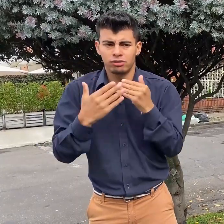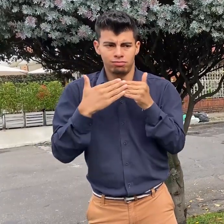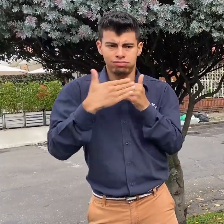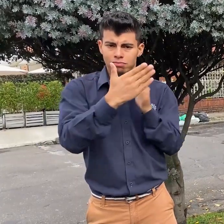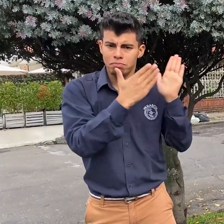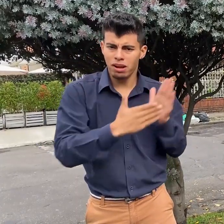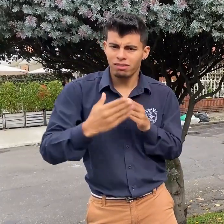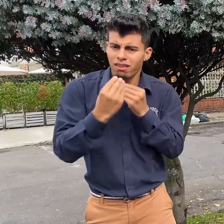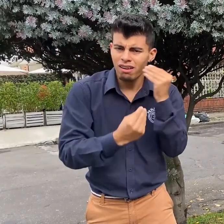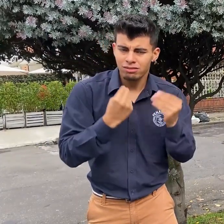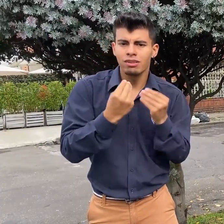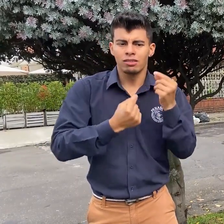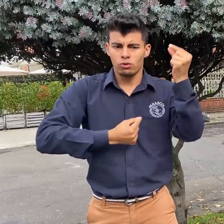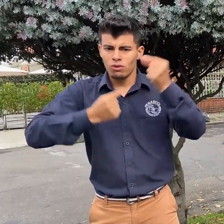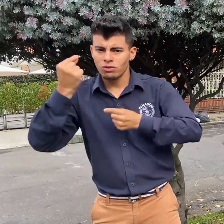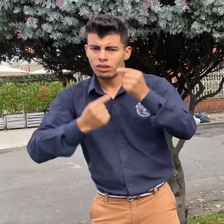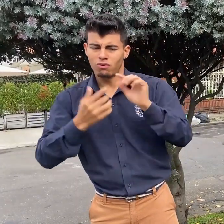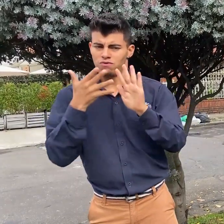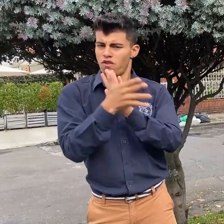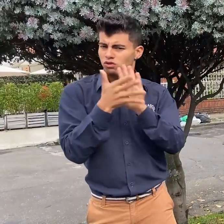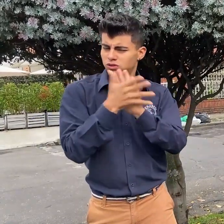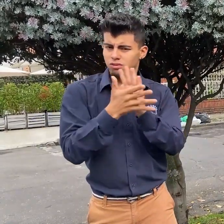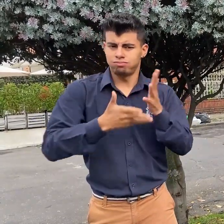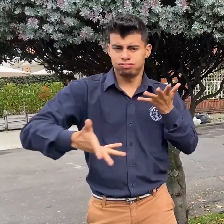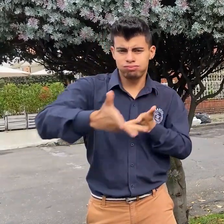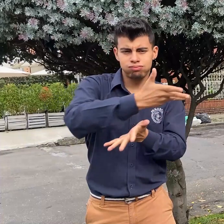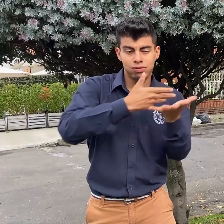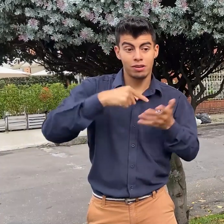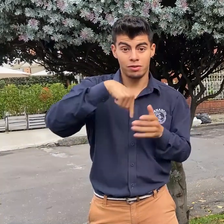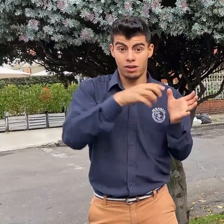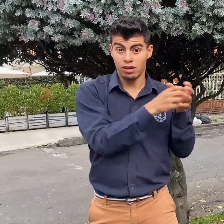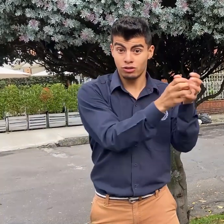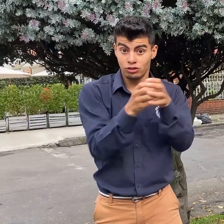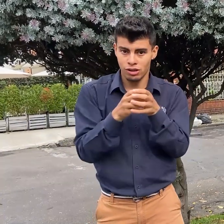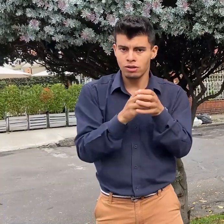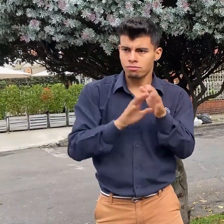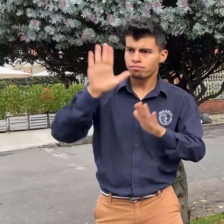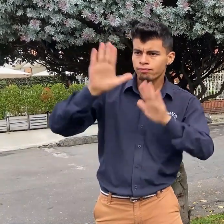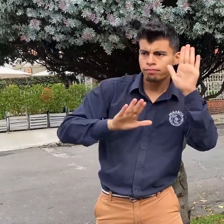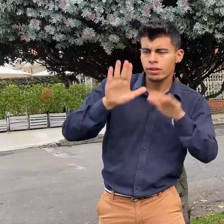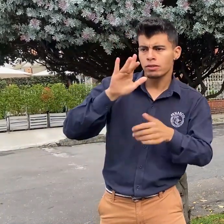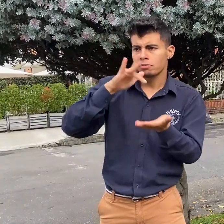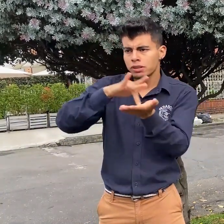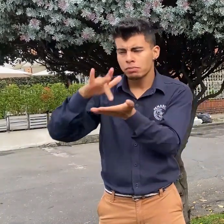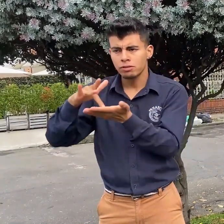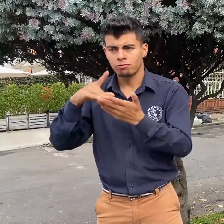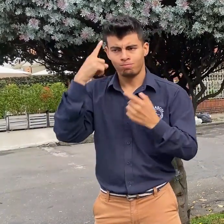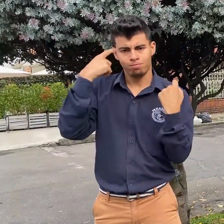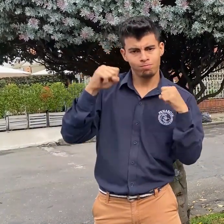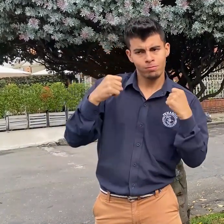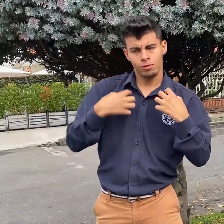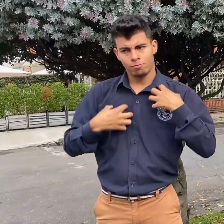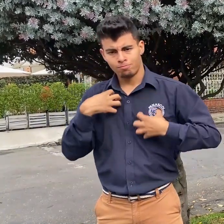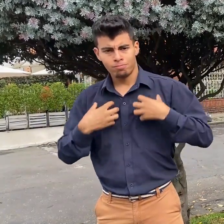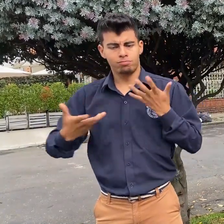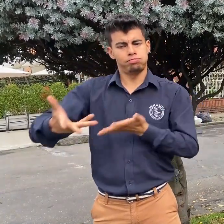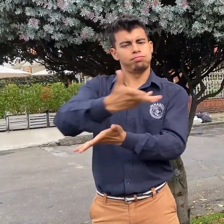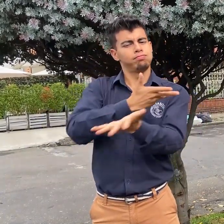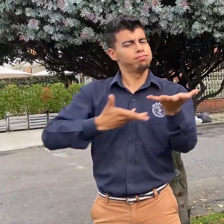el plan para este año y socializó el informe financiero. Los asistentes en representación de las asociaciones tuvieron la oportunidad de participar,